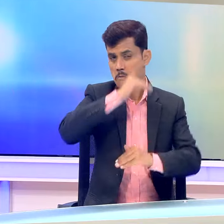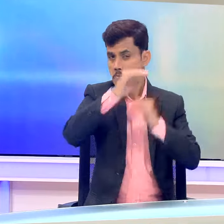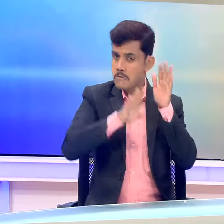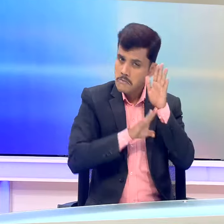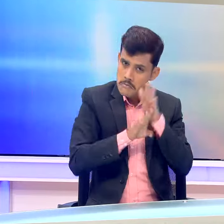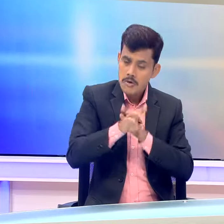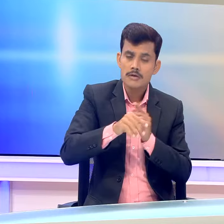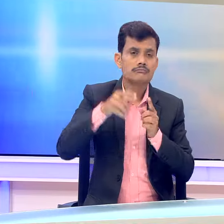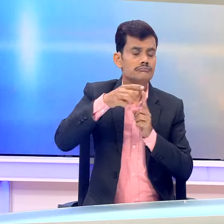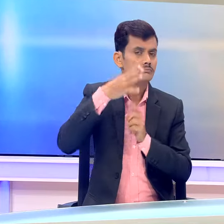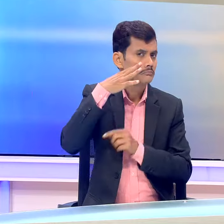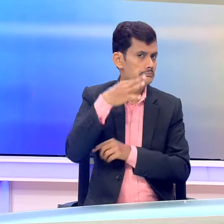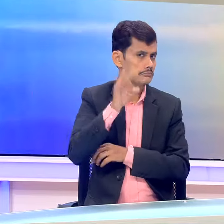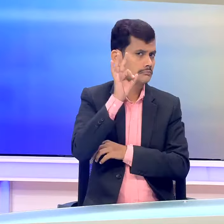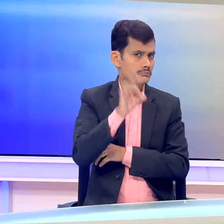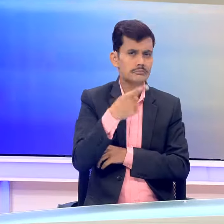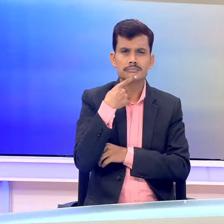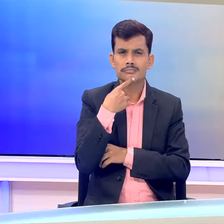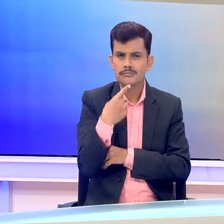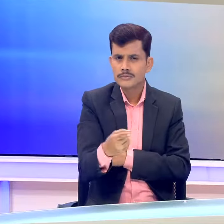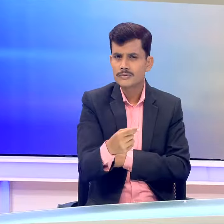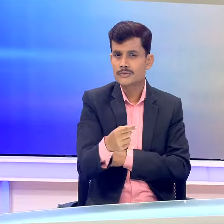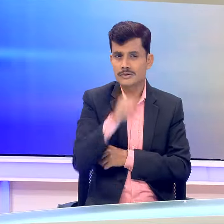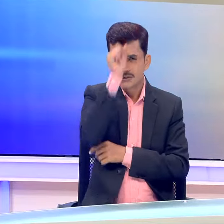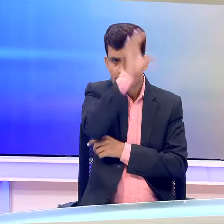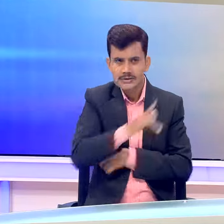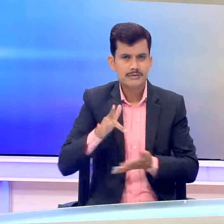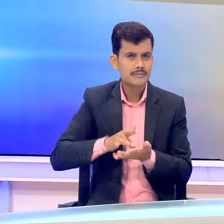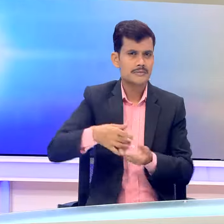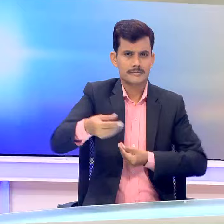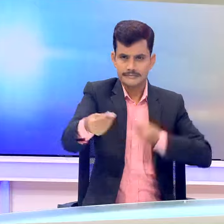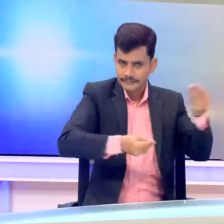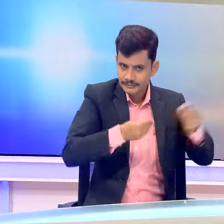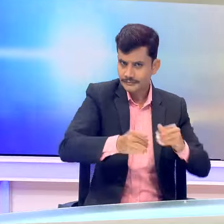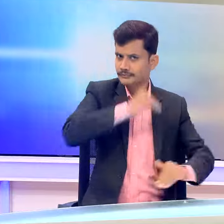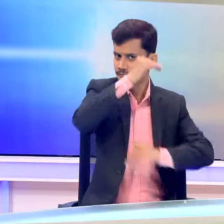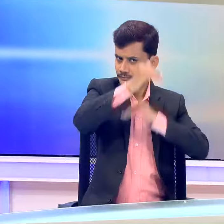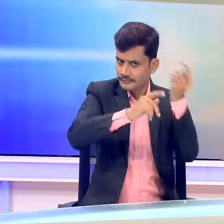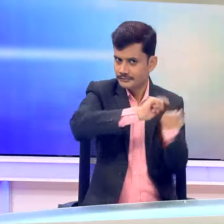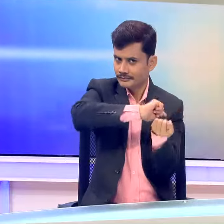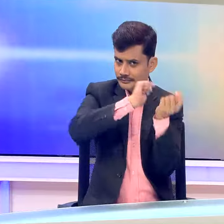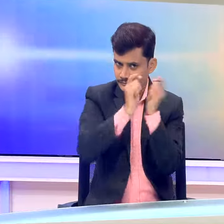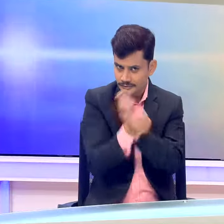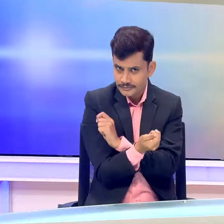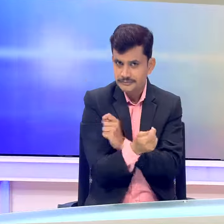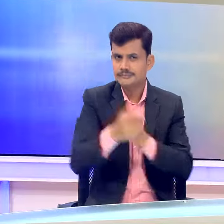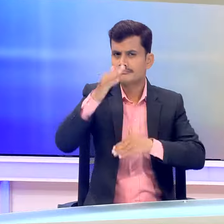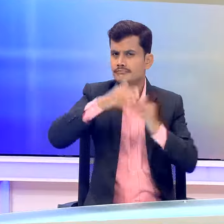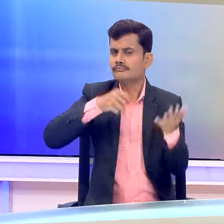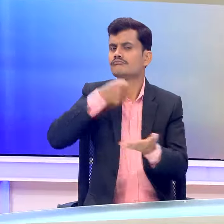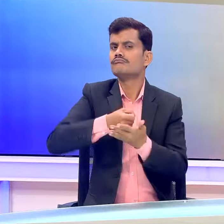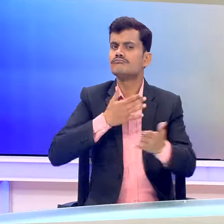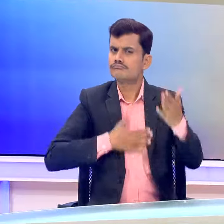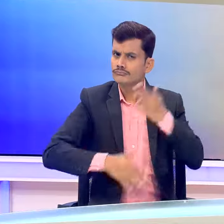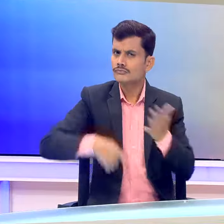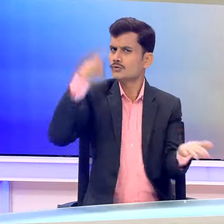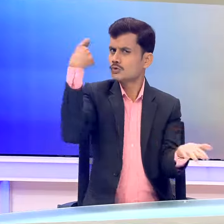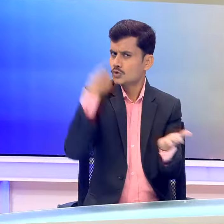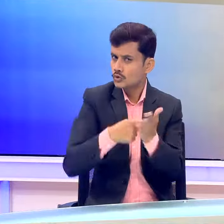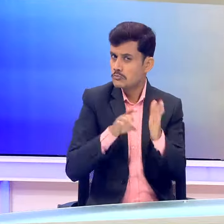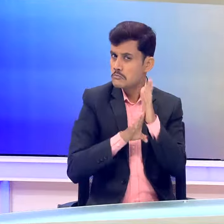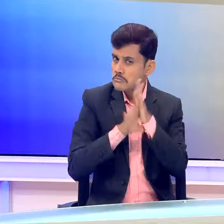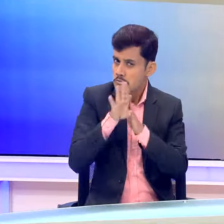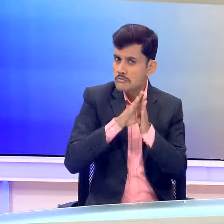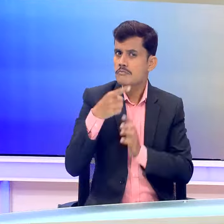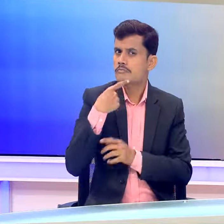अवसरों वाला देश है उन्हों ने देश में कारोबारी सुवीधा सुधार सिर्ण नितिगत व्यवस्था और उच्च वृद्धी दर